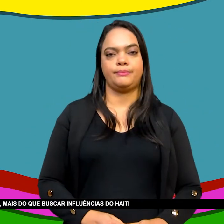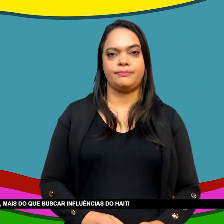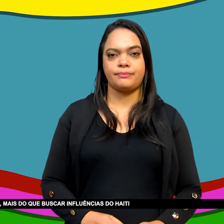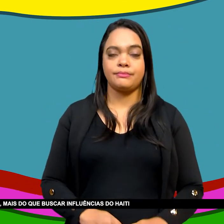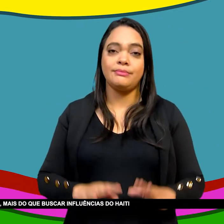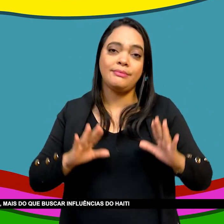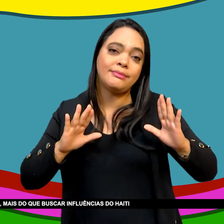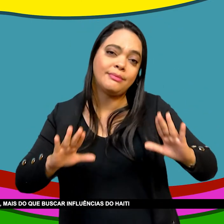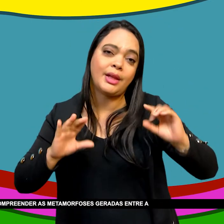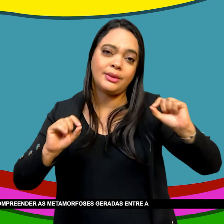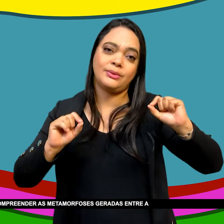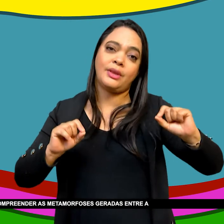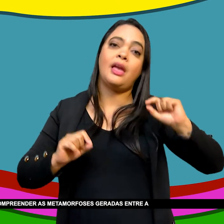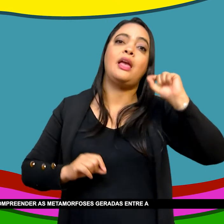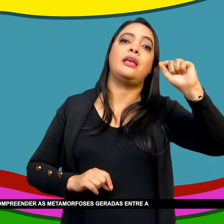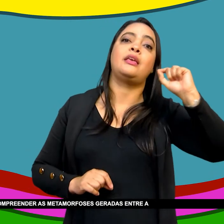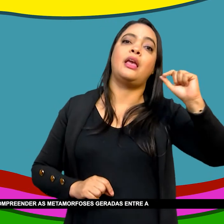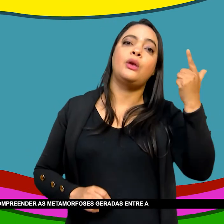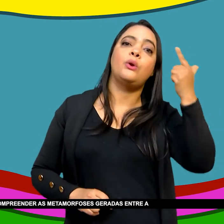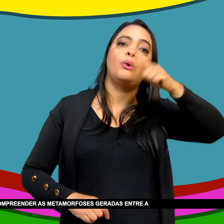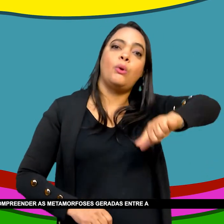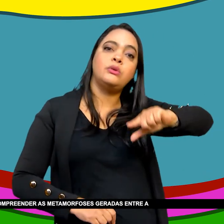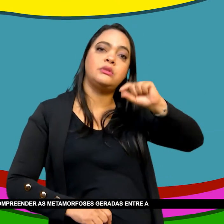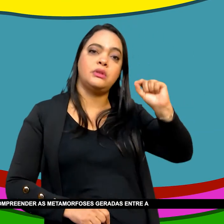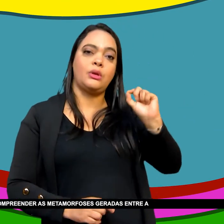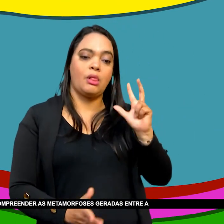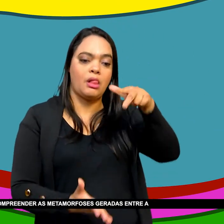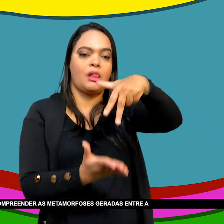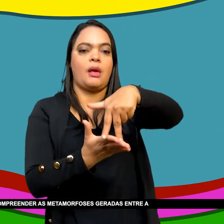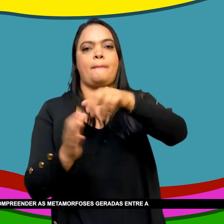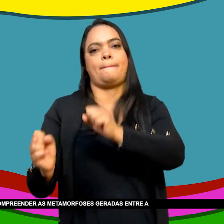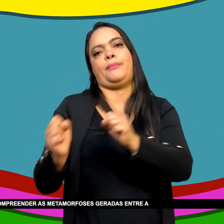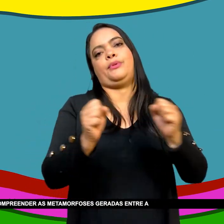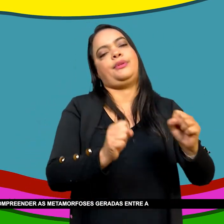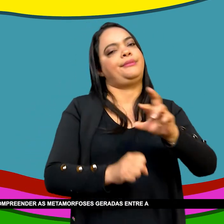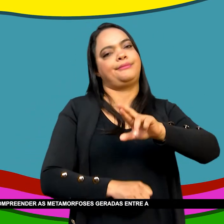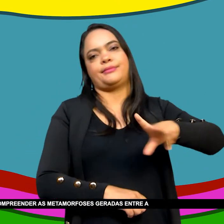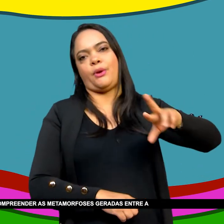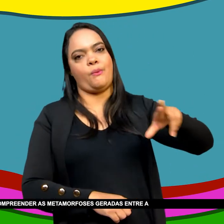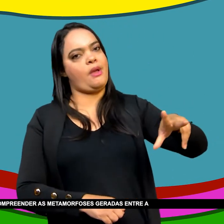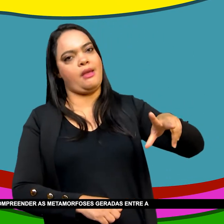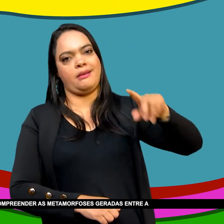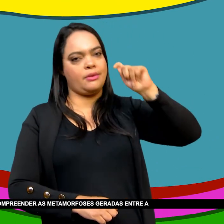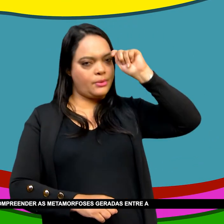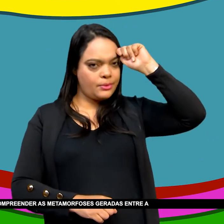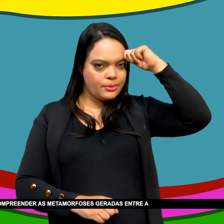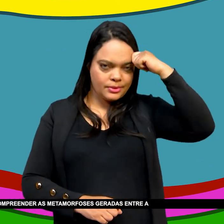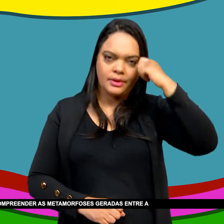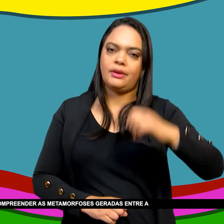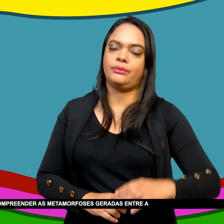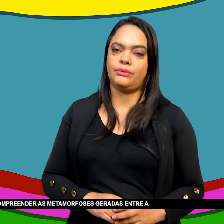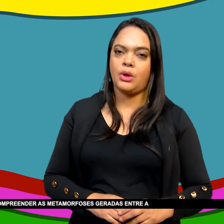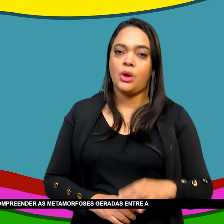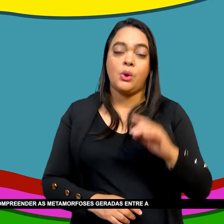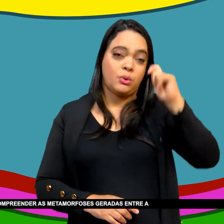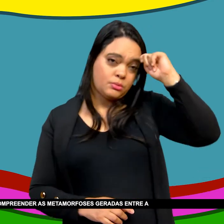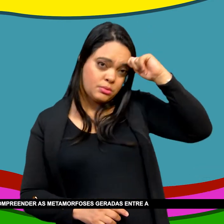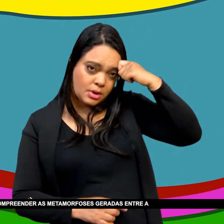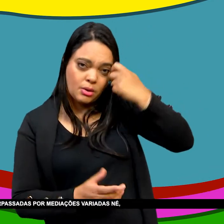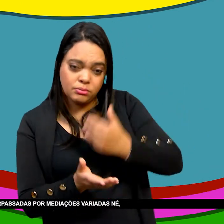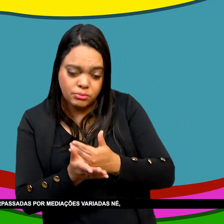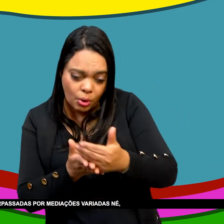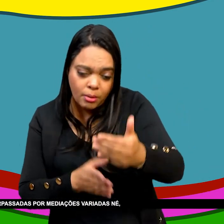Influências do Haiti Sobre o Brasil Que o senhor procurou Identificar E compreender As metamorfoses